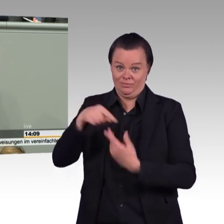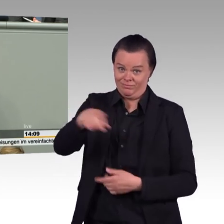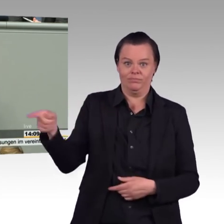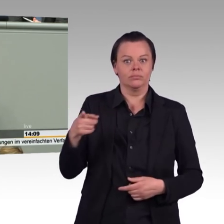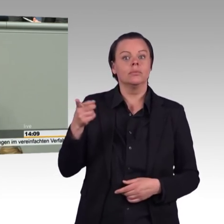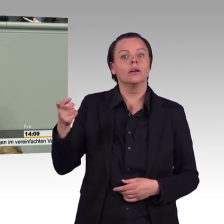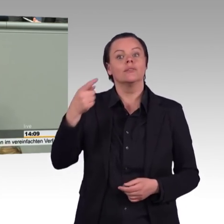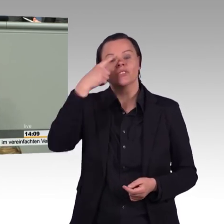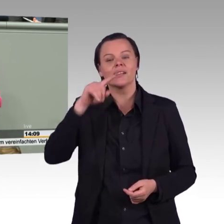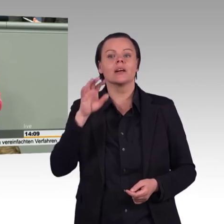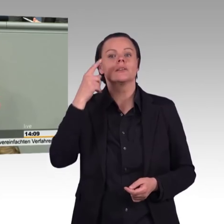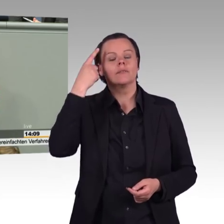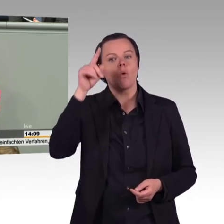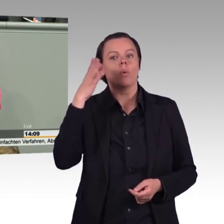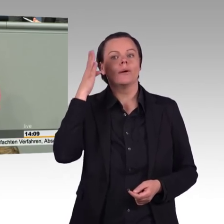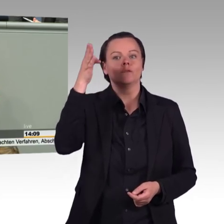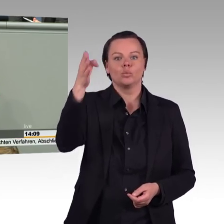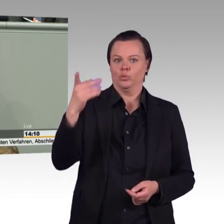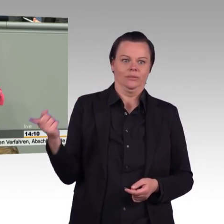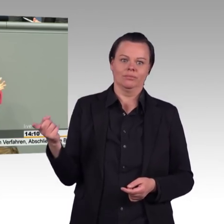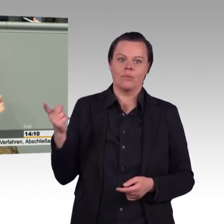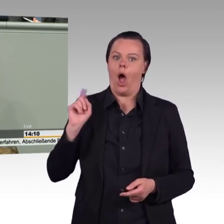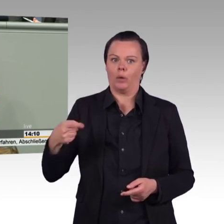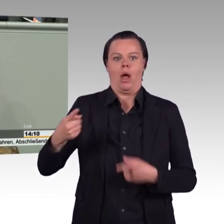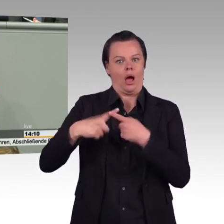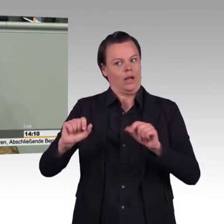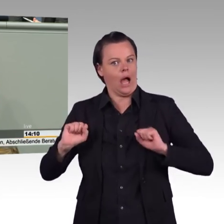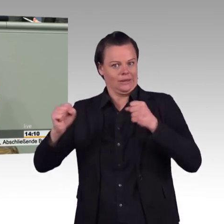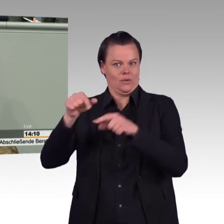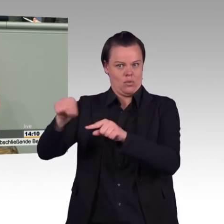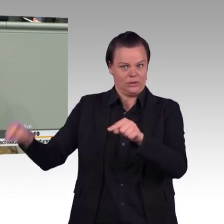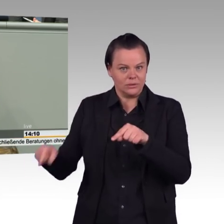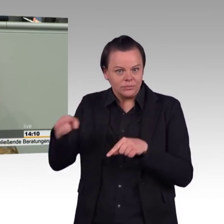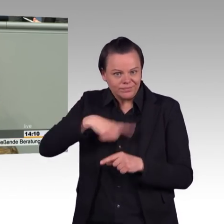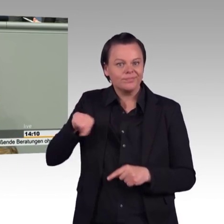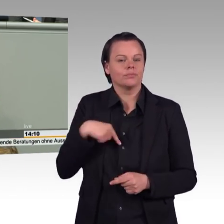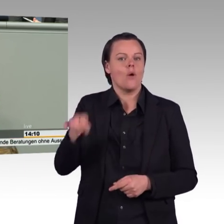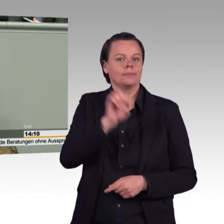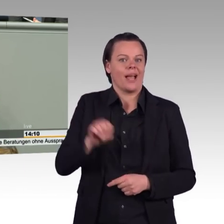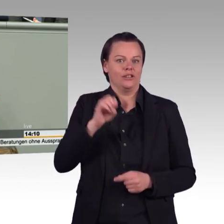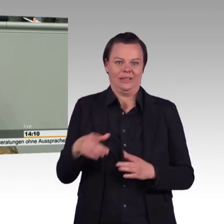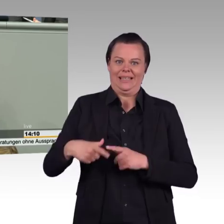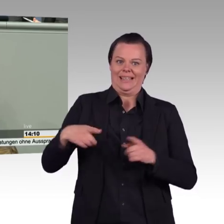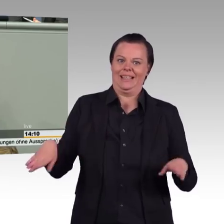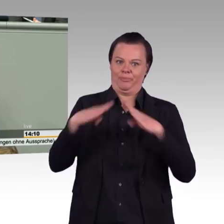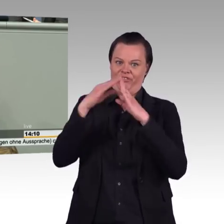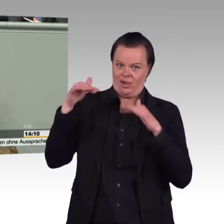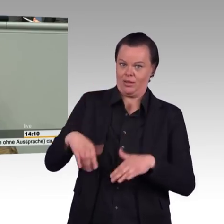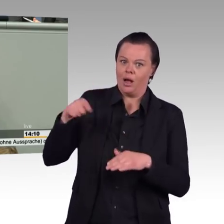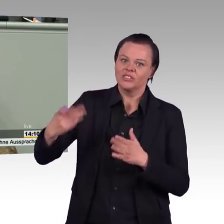Das ist im Prinzip malen nach Zahlen. Sie können das jetzt einfach machen. Ich bitte Sie, stimmen Sie diesem Gesetzentwurf zu und malen Sie endlich ein Bild für unser